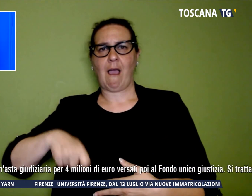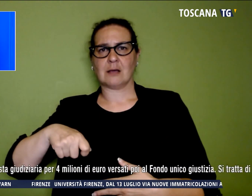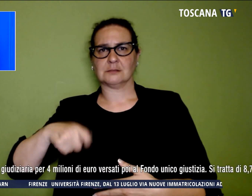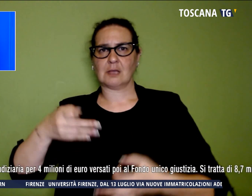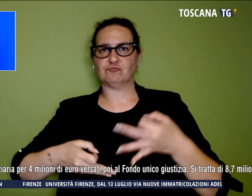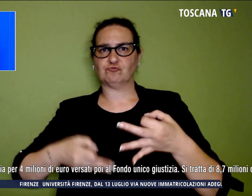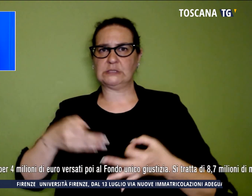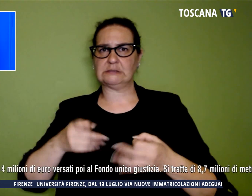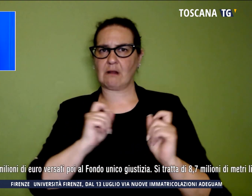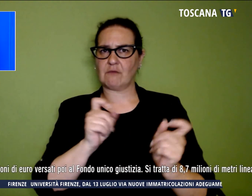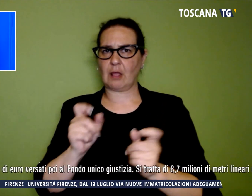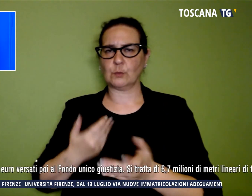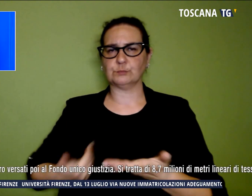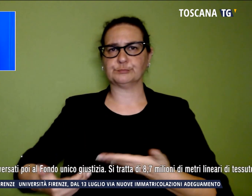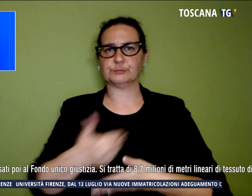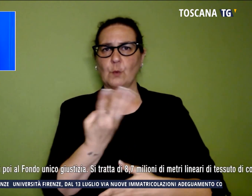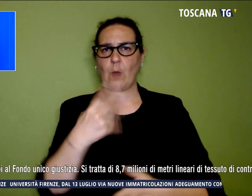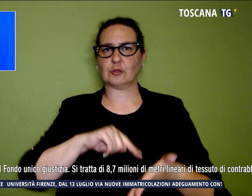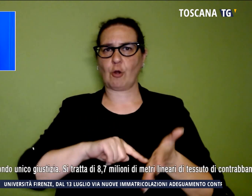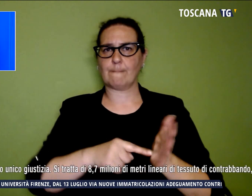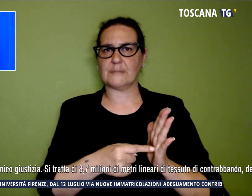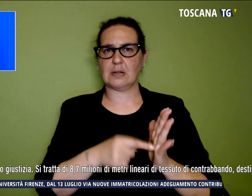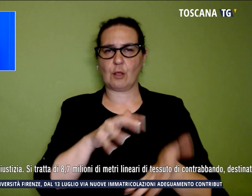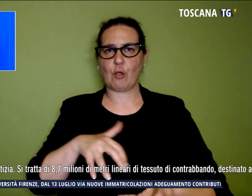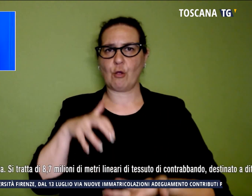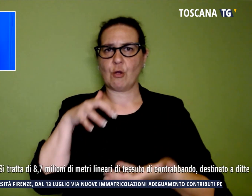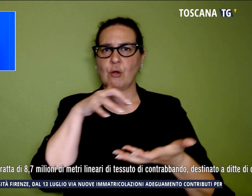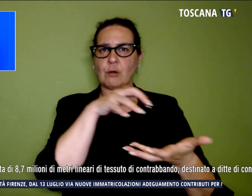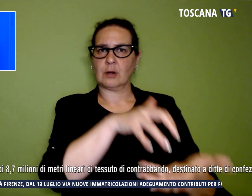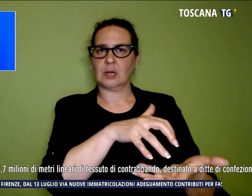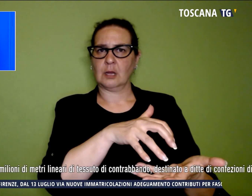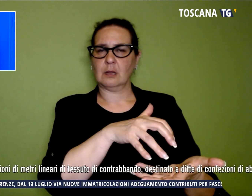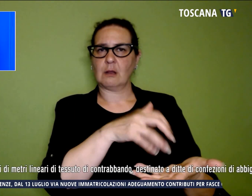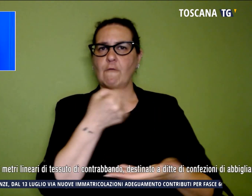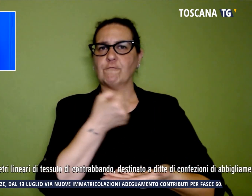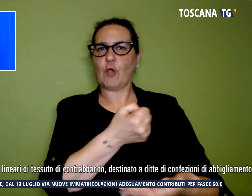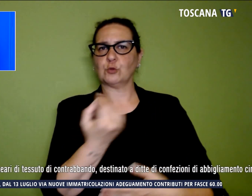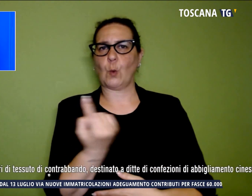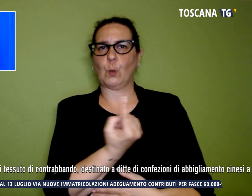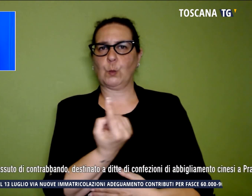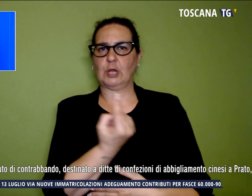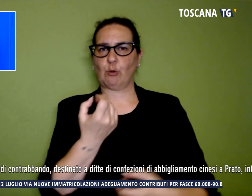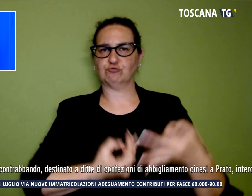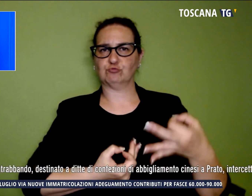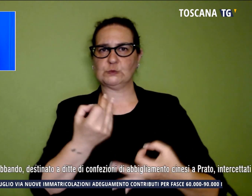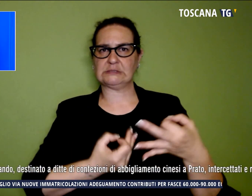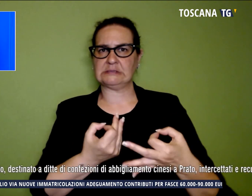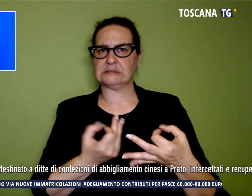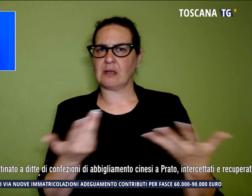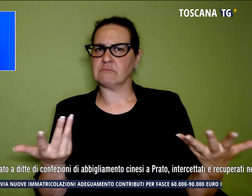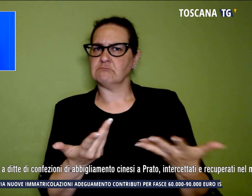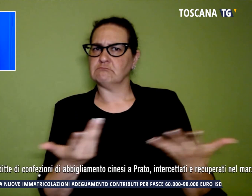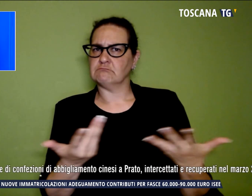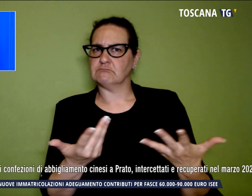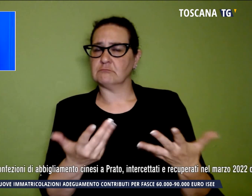milioni, versati poi al Fondo Unico Giustizia. Si tratta di oltre 8